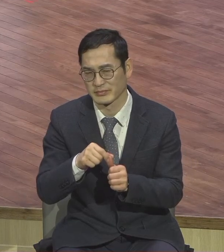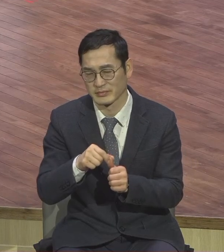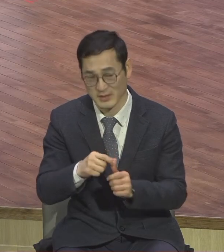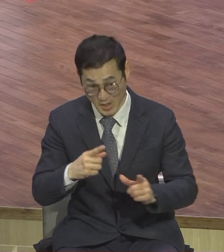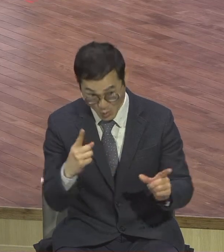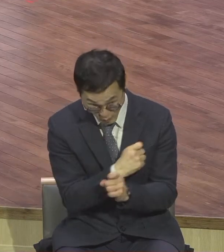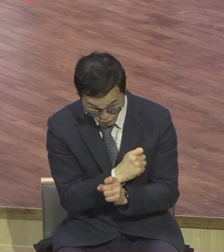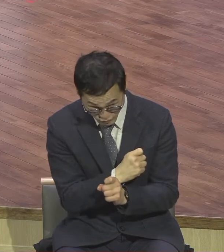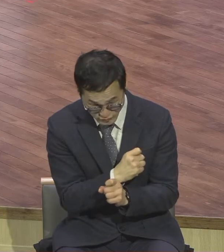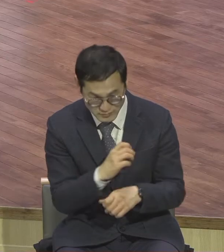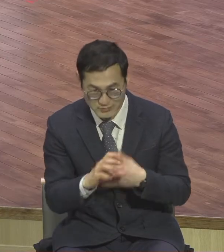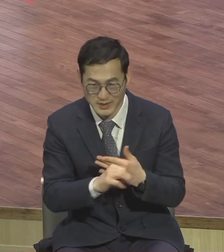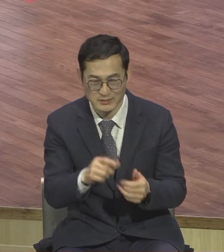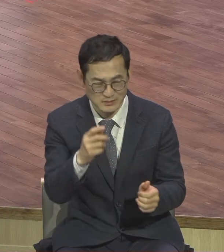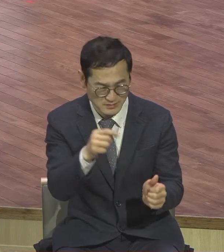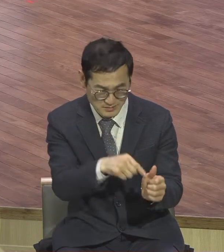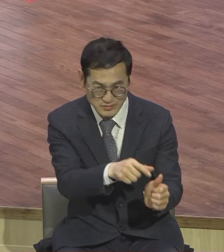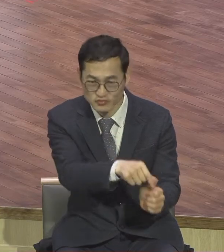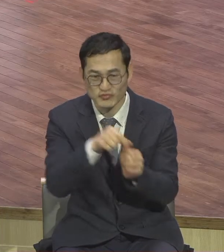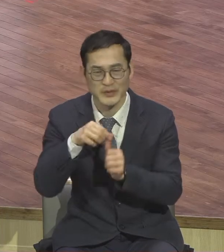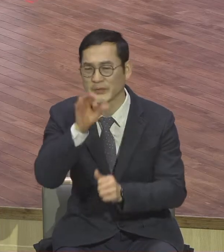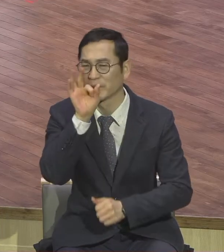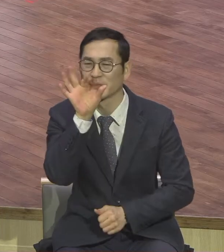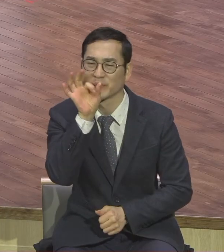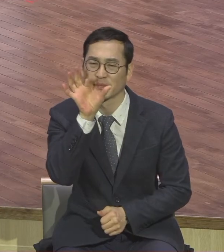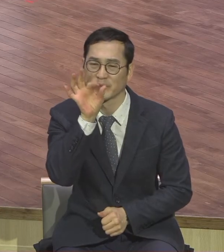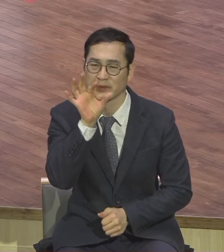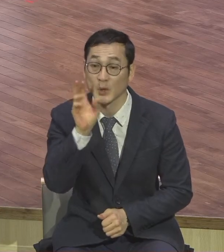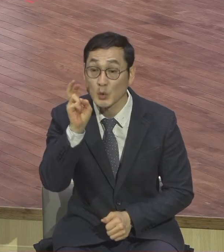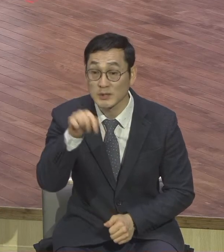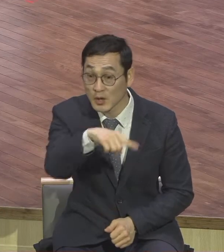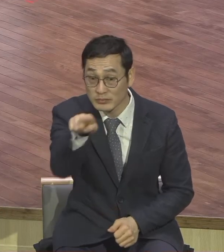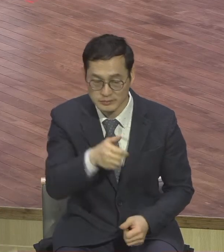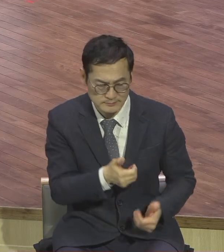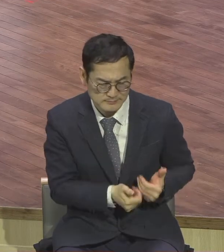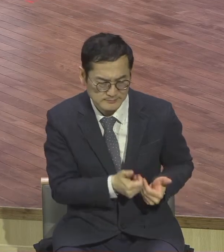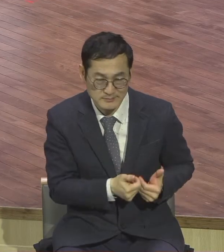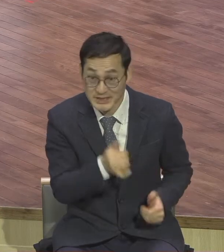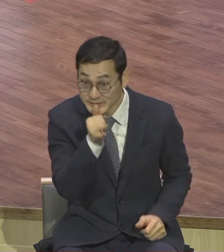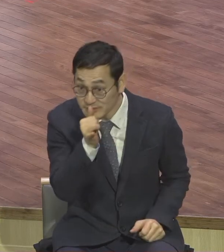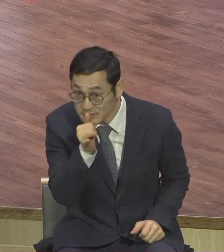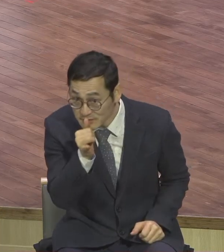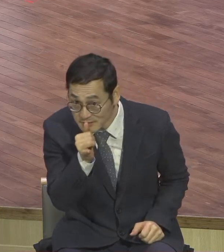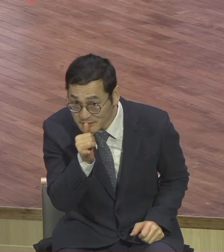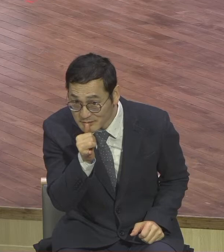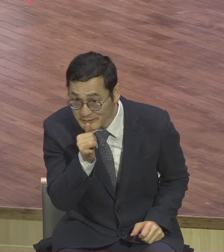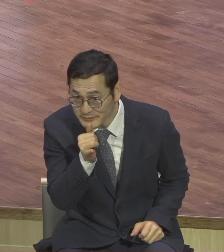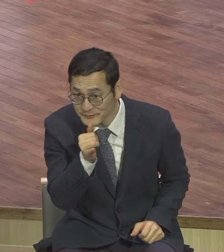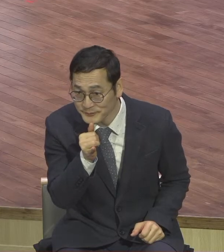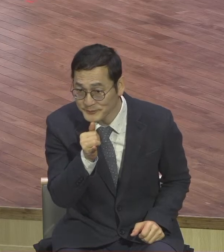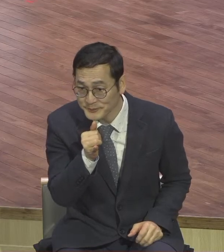지금 여러분 관계가 불편한 사람 있습니까? 사실 인간관계가요